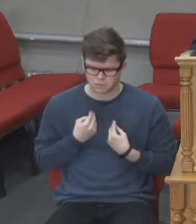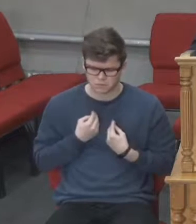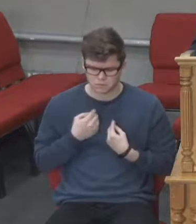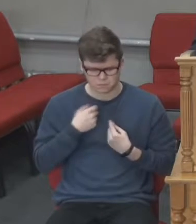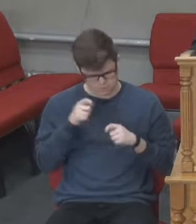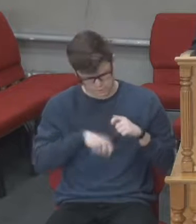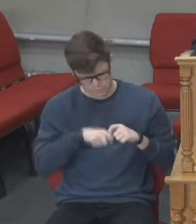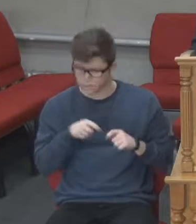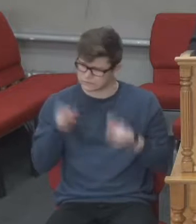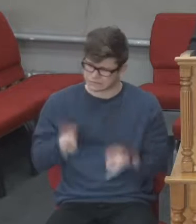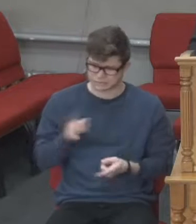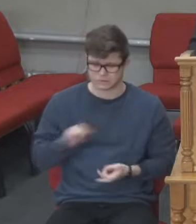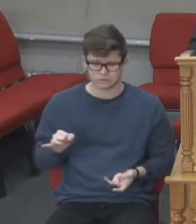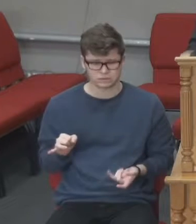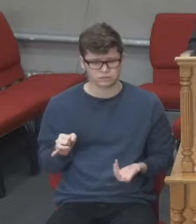інтернеті.